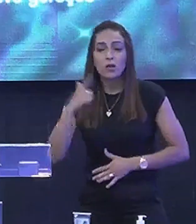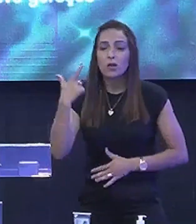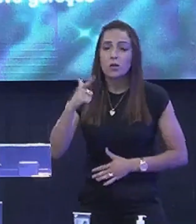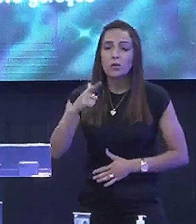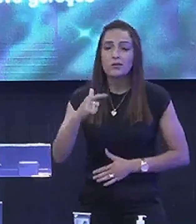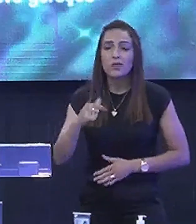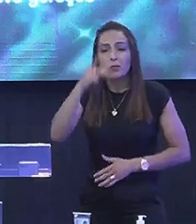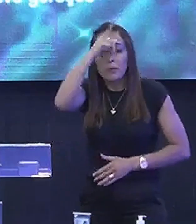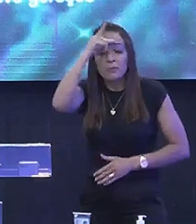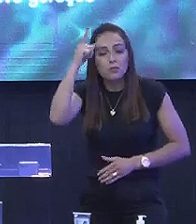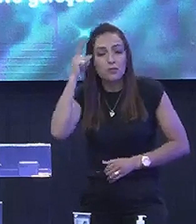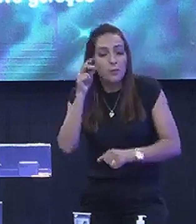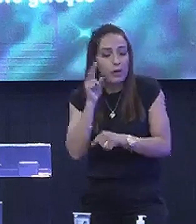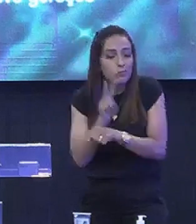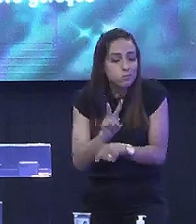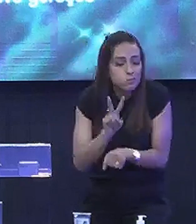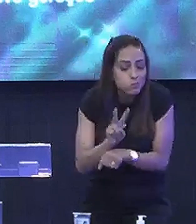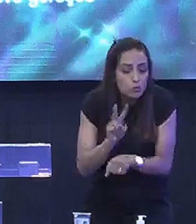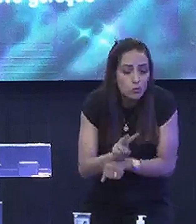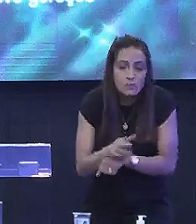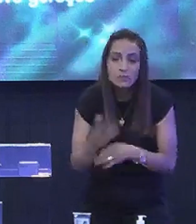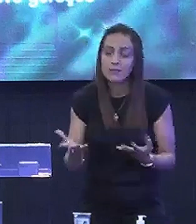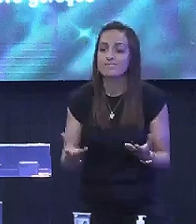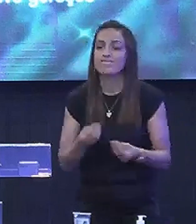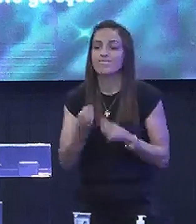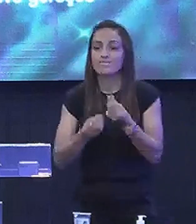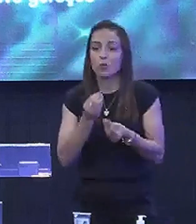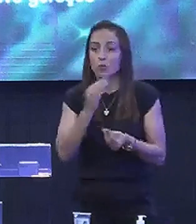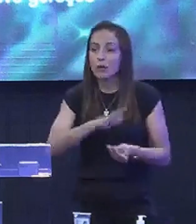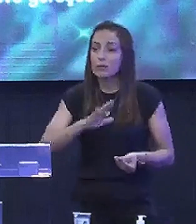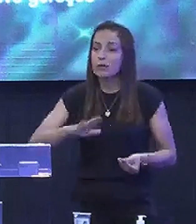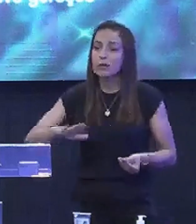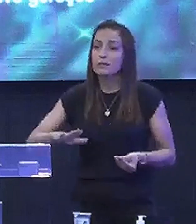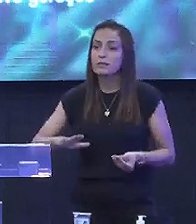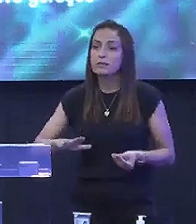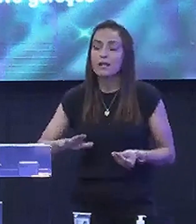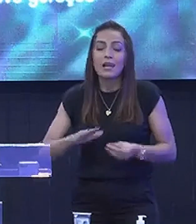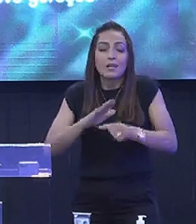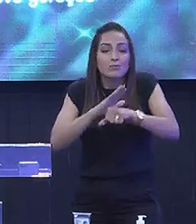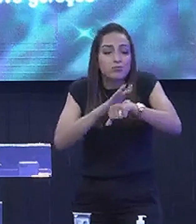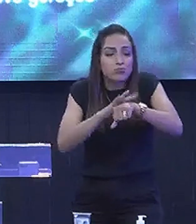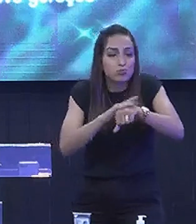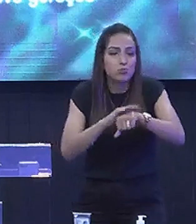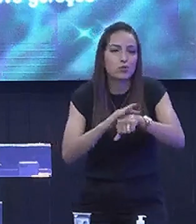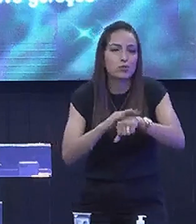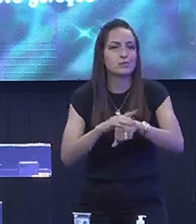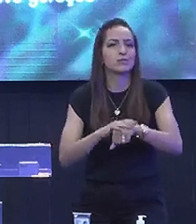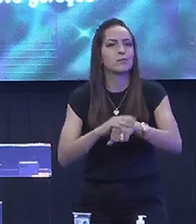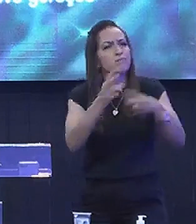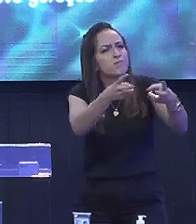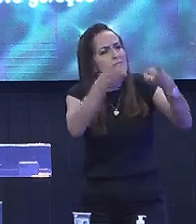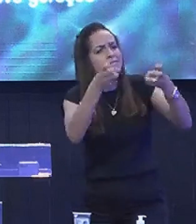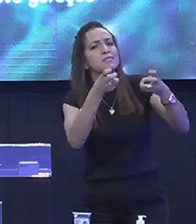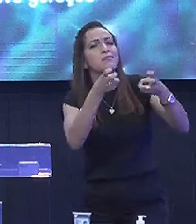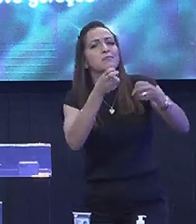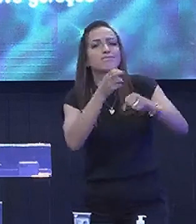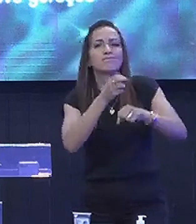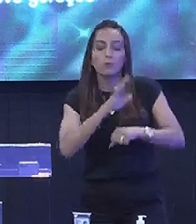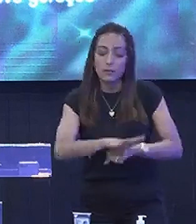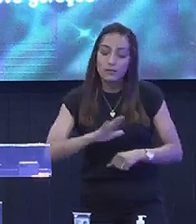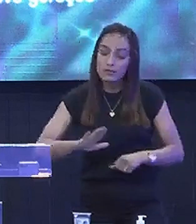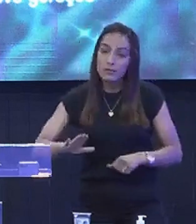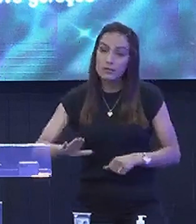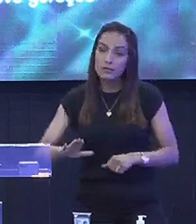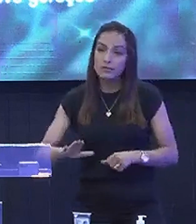alguém Para proteger Querido Uma criança Ela é tão doente Escute Uma criança